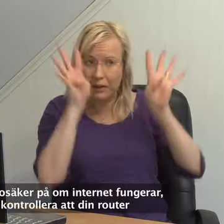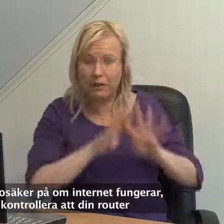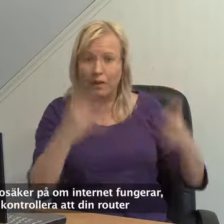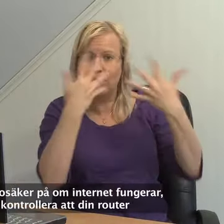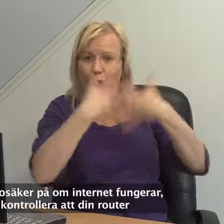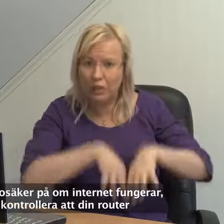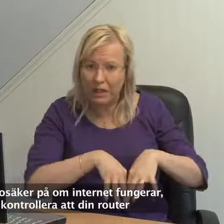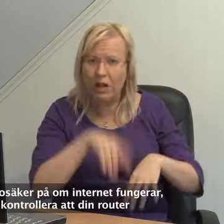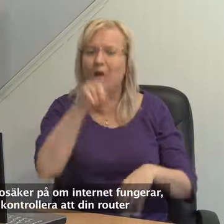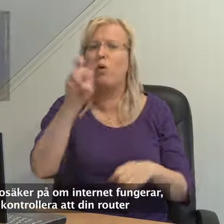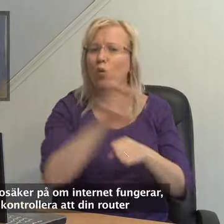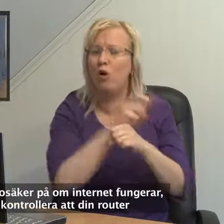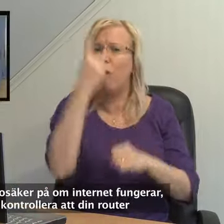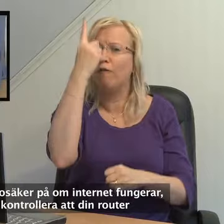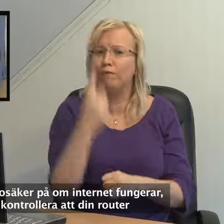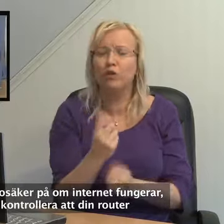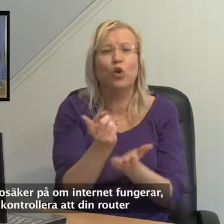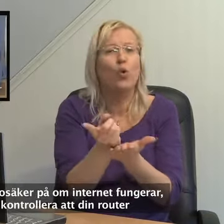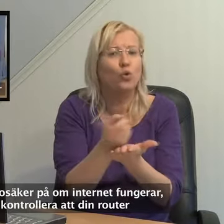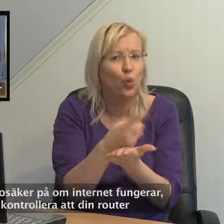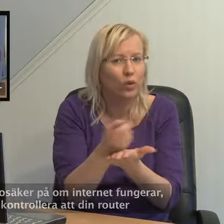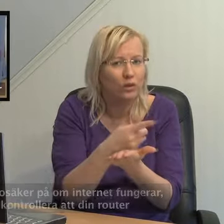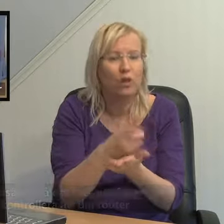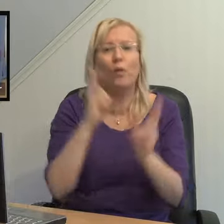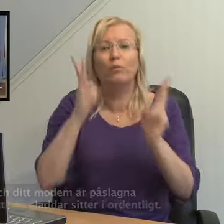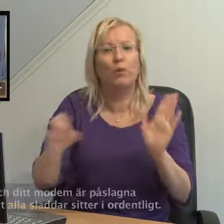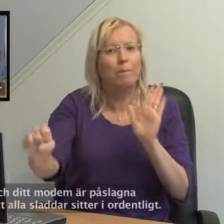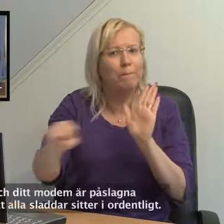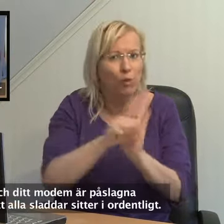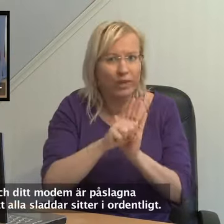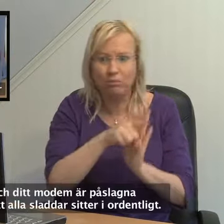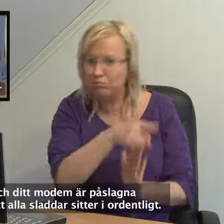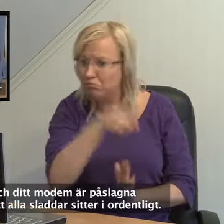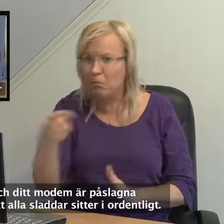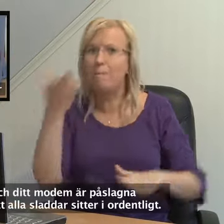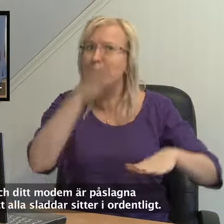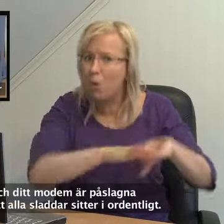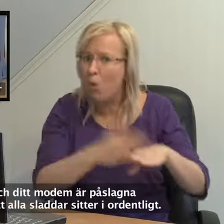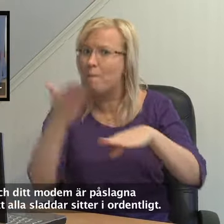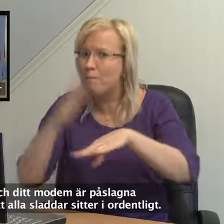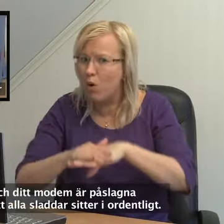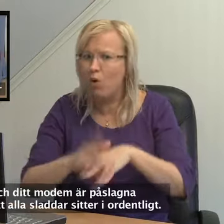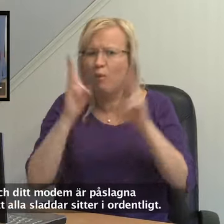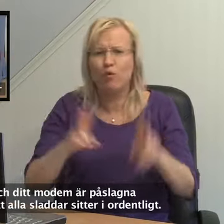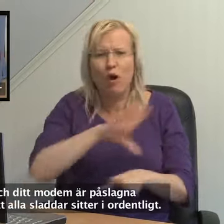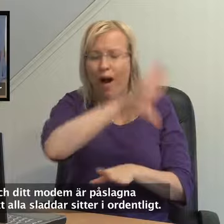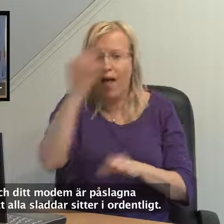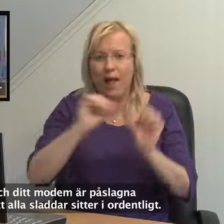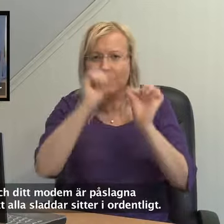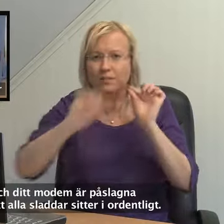på om internet fungerar så kan du kontrollera din router först och främst. Om ditt modem är påslaget och att alla sladdar